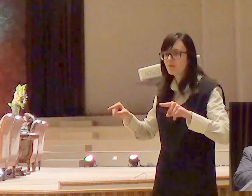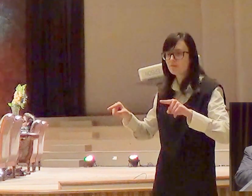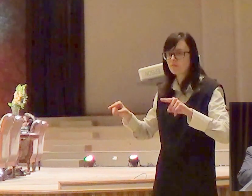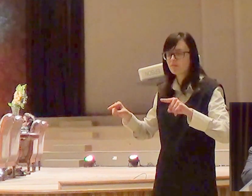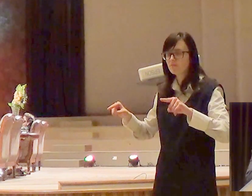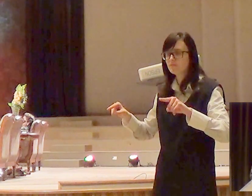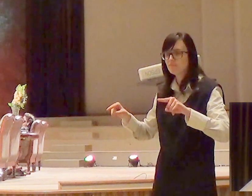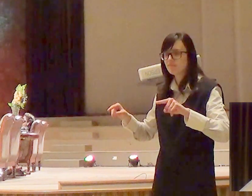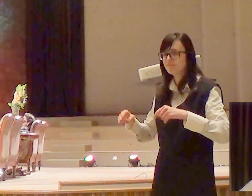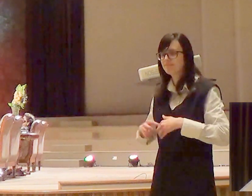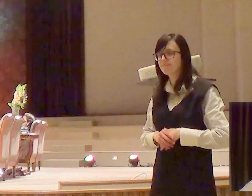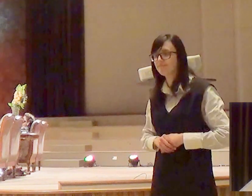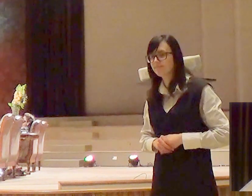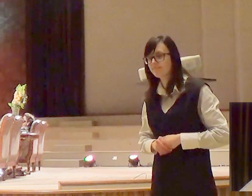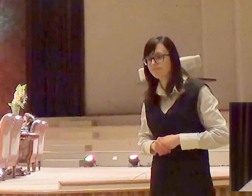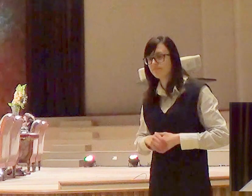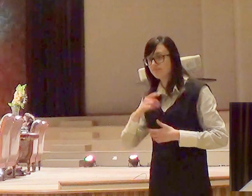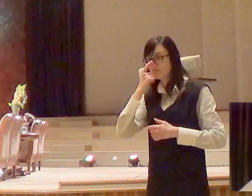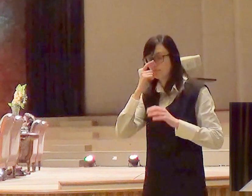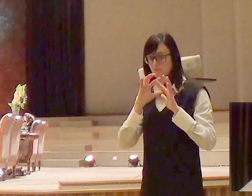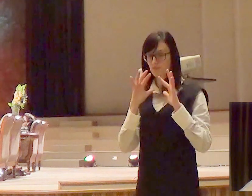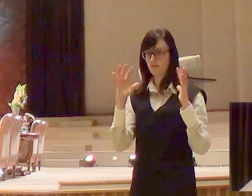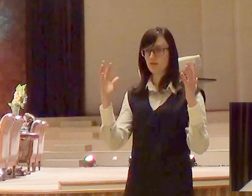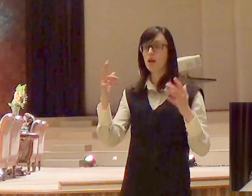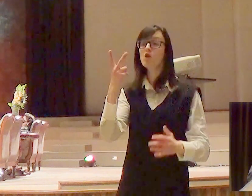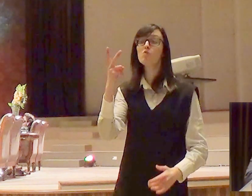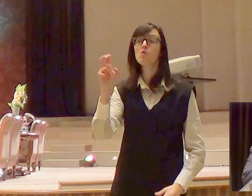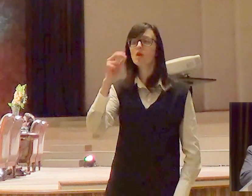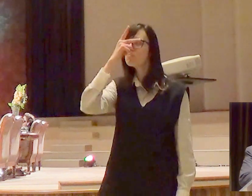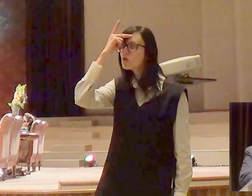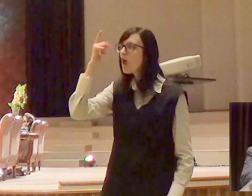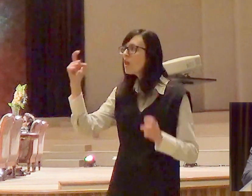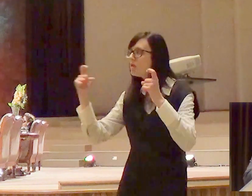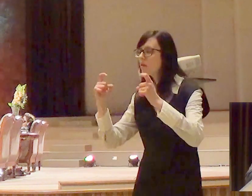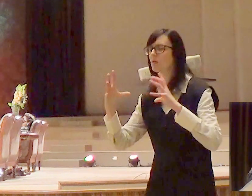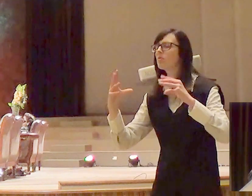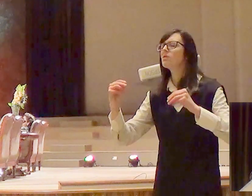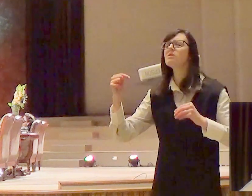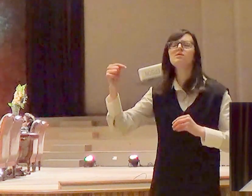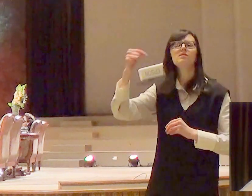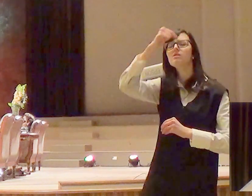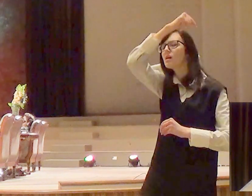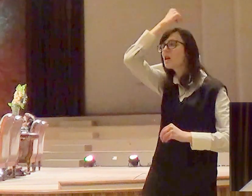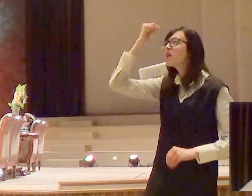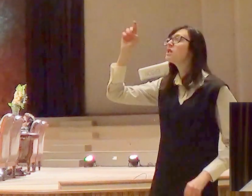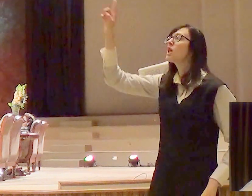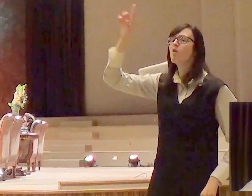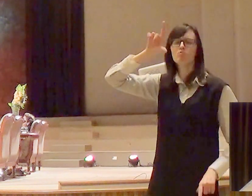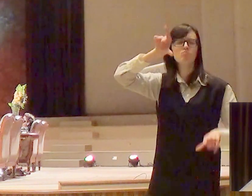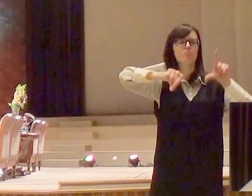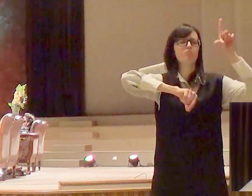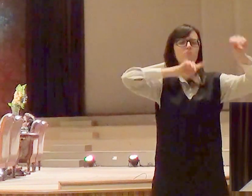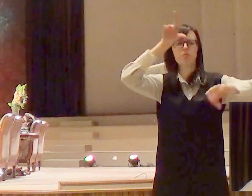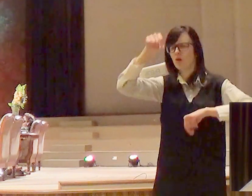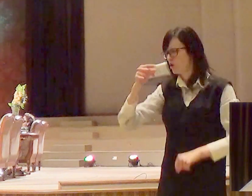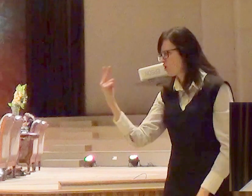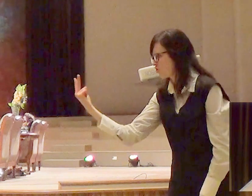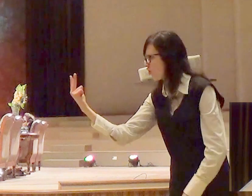A assembleia toda é santa. Nós somos o povo escolhido de Deus, não só você, e